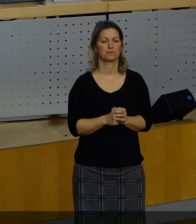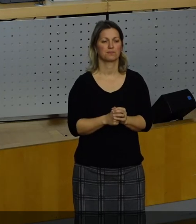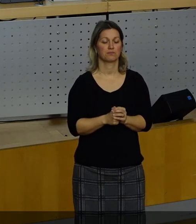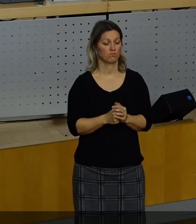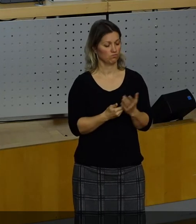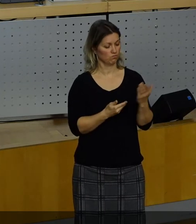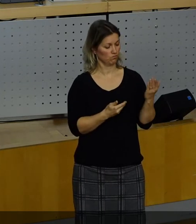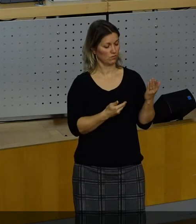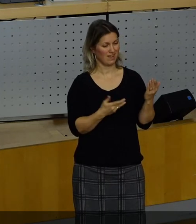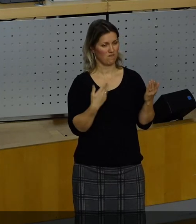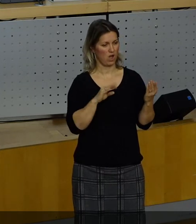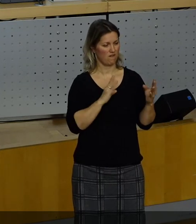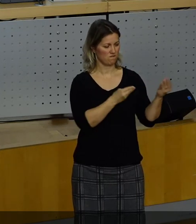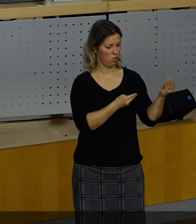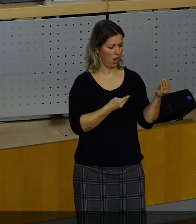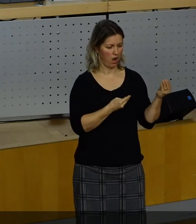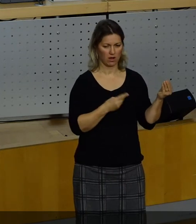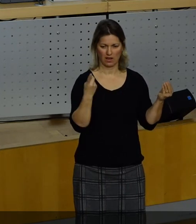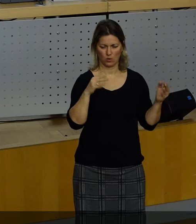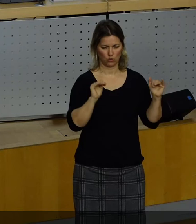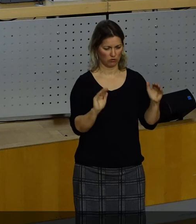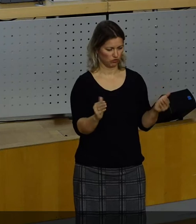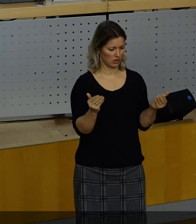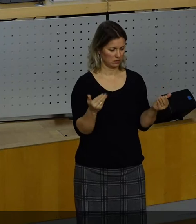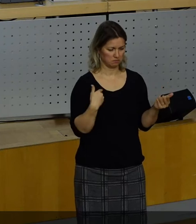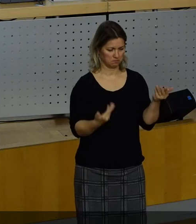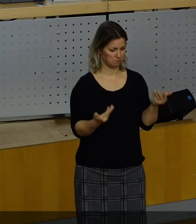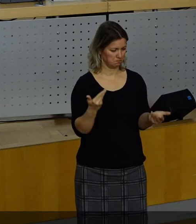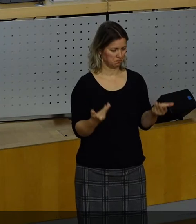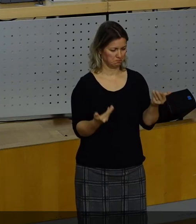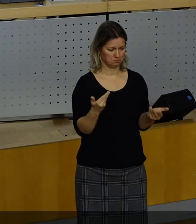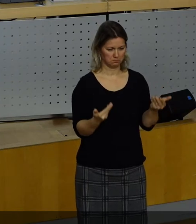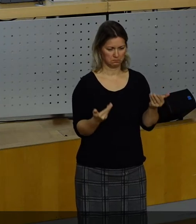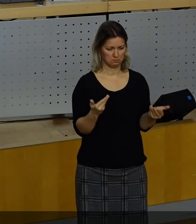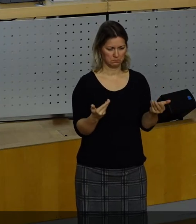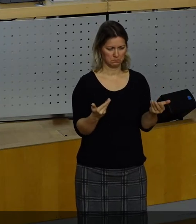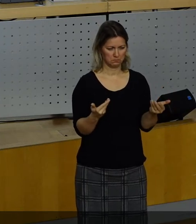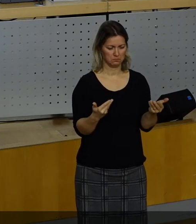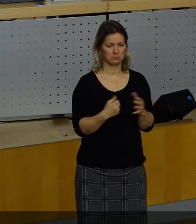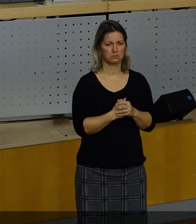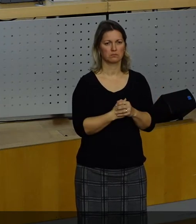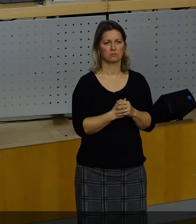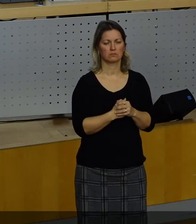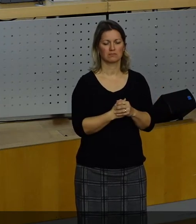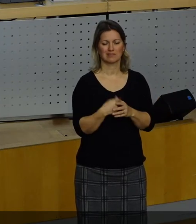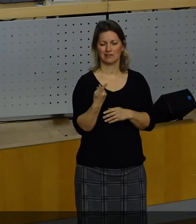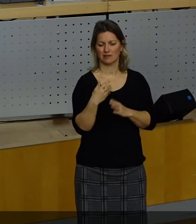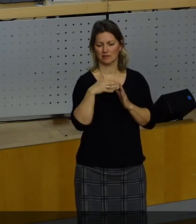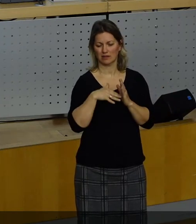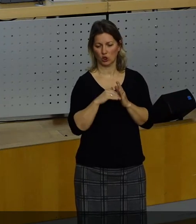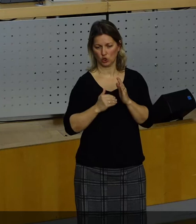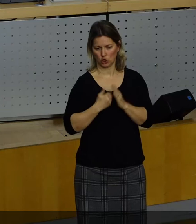Gegensatz zu der Vorlage hier gegeben ist. Und wir haben dann abgewogen und in Rechnung gestellt und der neue Antrag,